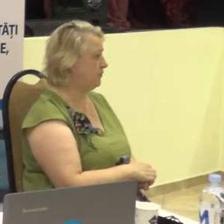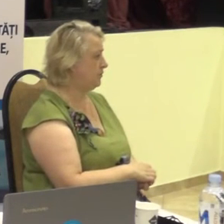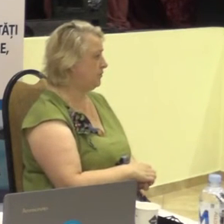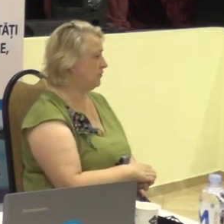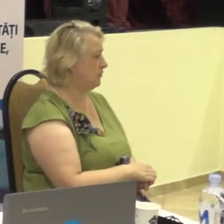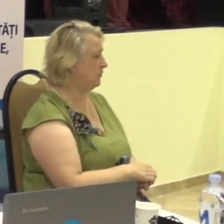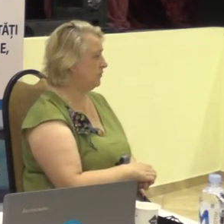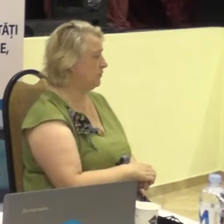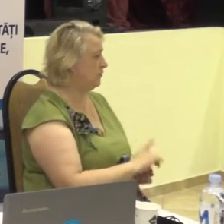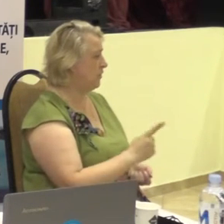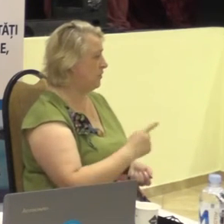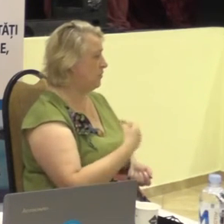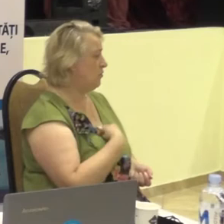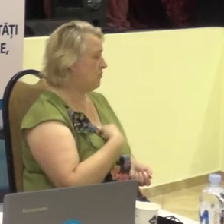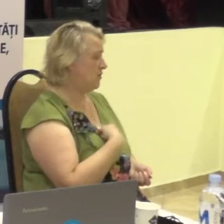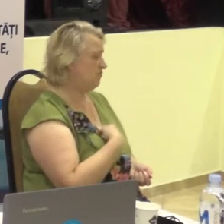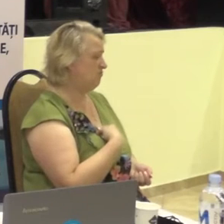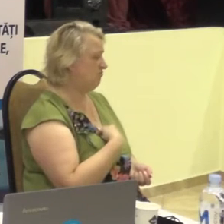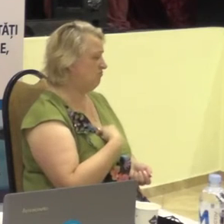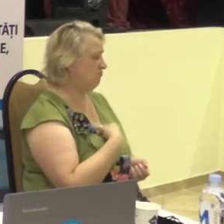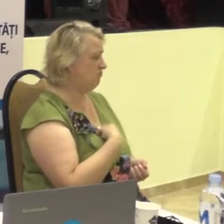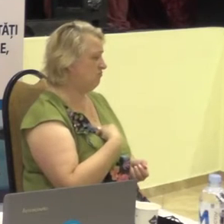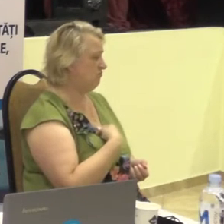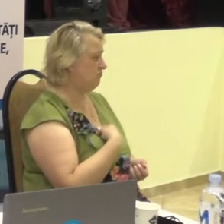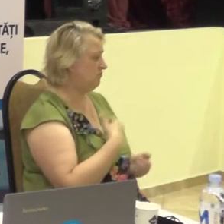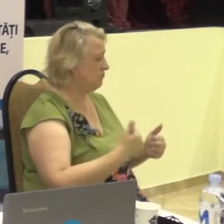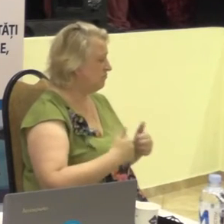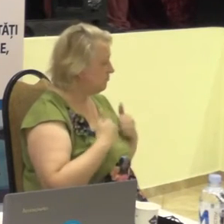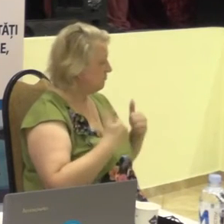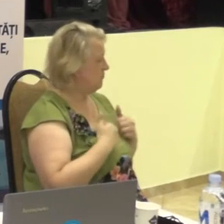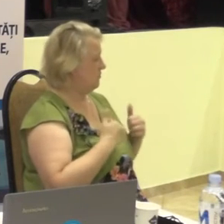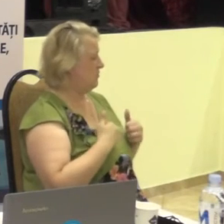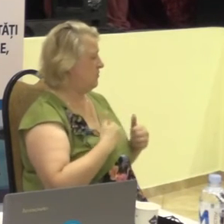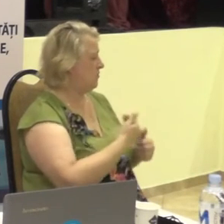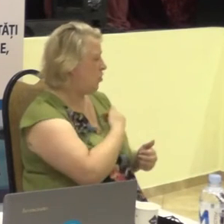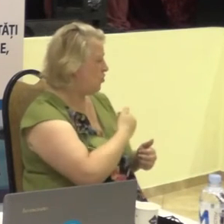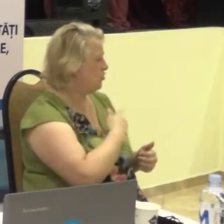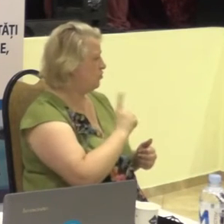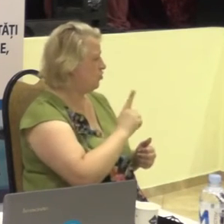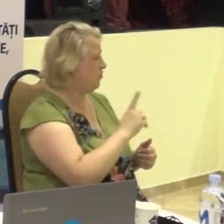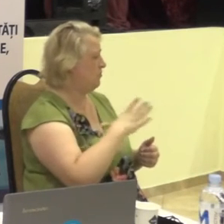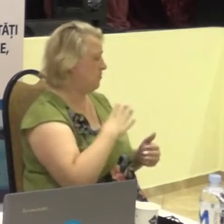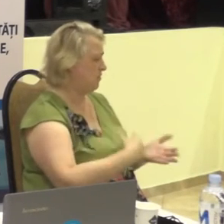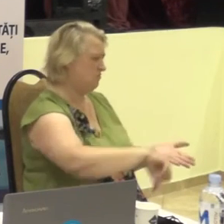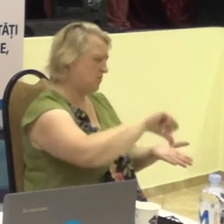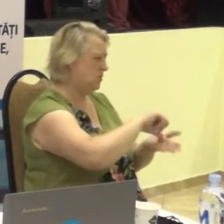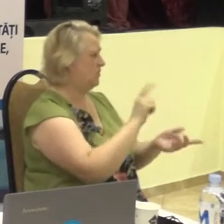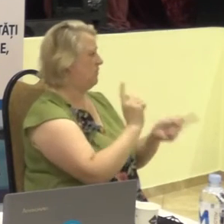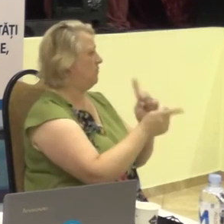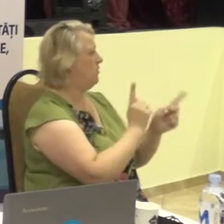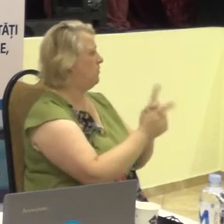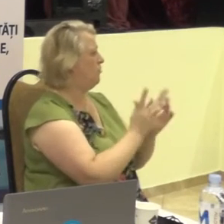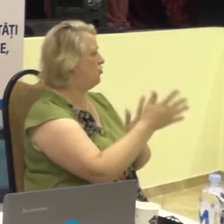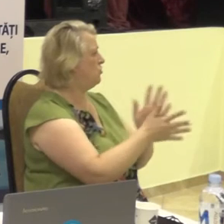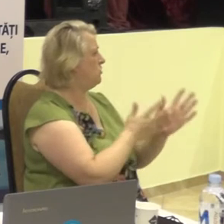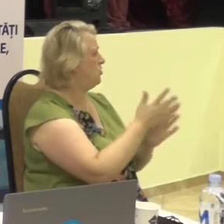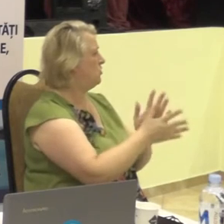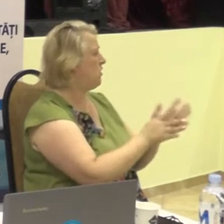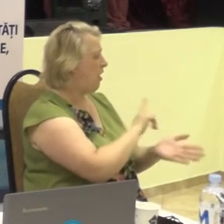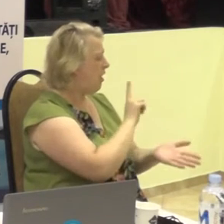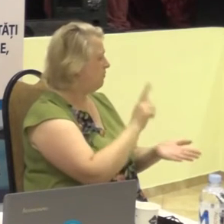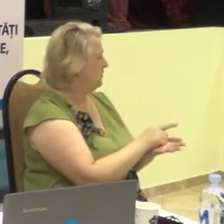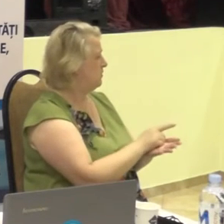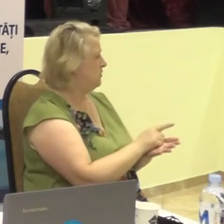aceea, noi credem pentru prezența interpretului în limbajul semnelor